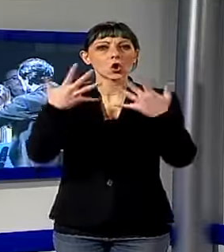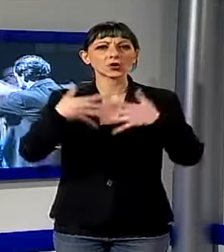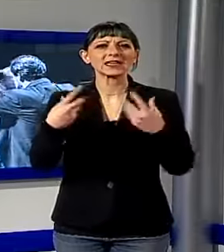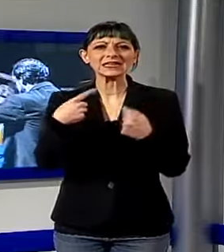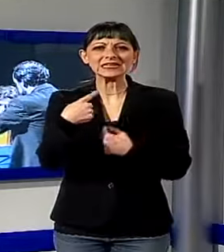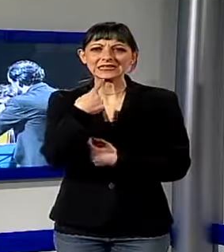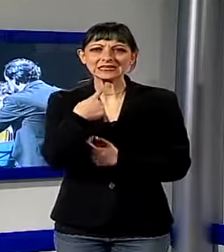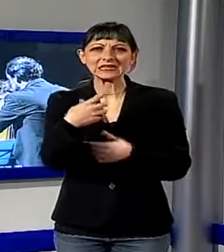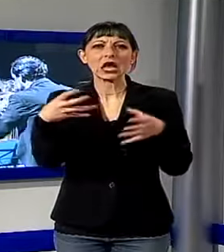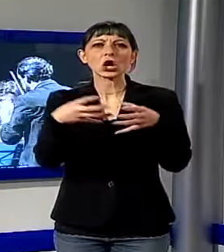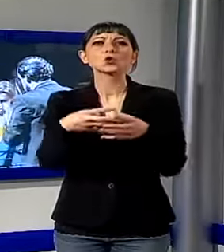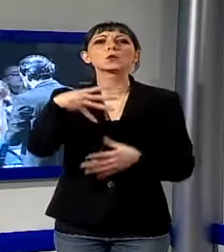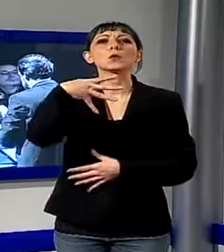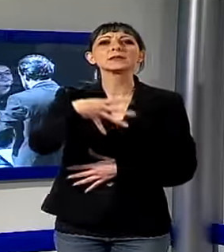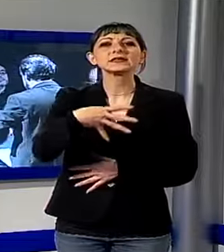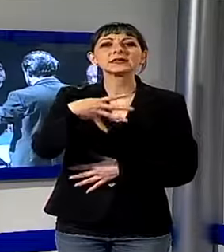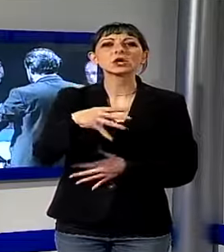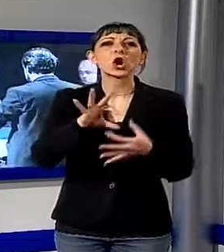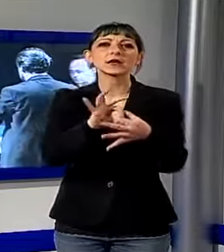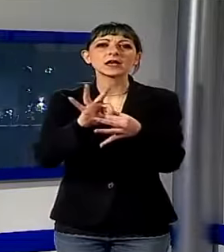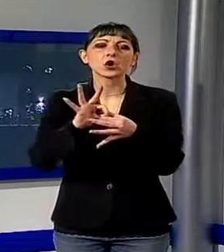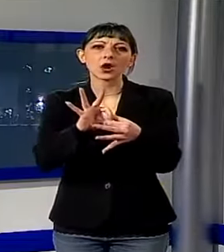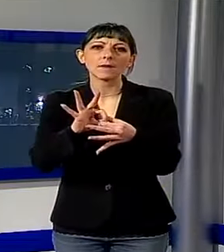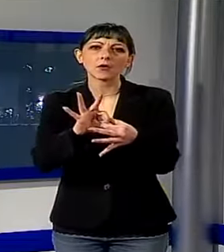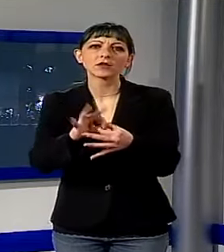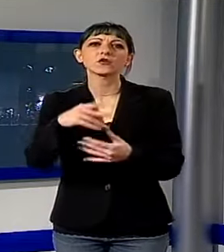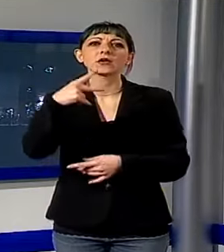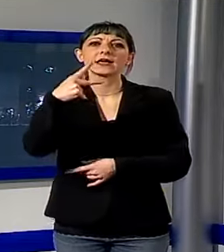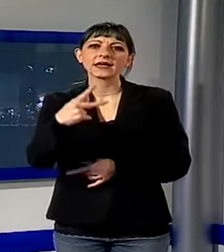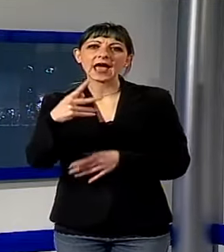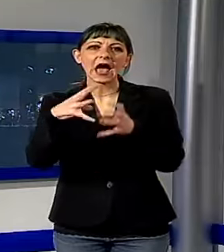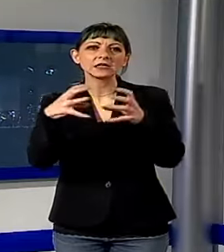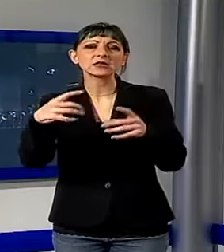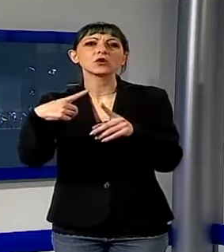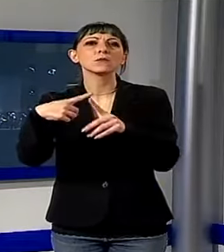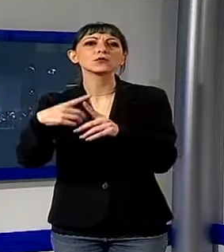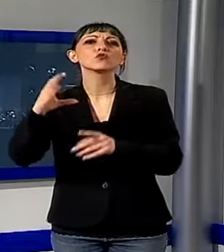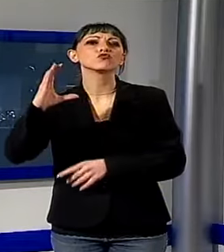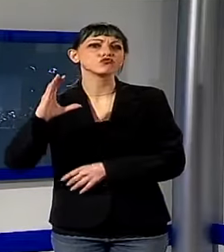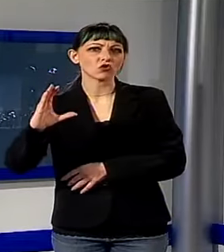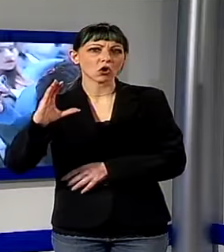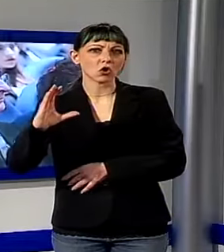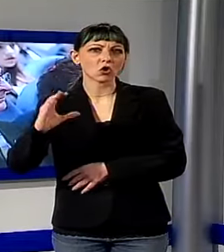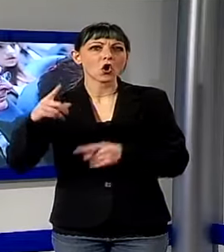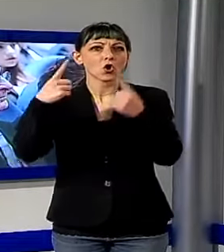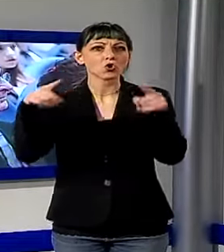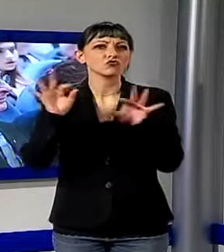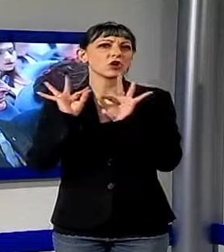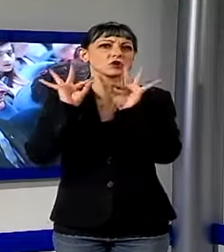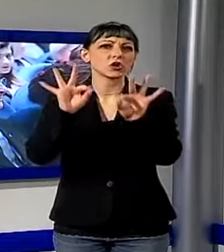collaborazione con Cedrion e il ciocco Resort Spa il concerto è arrivato alla quindicesima edizione le donazioni della